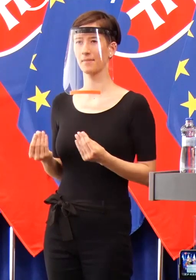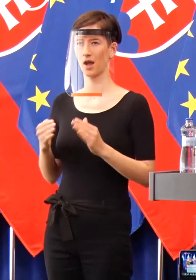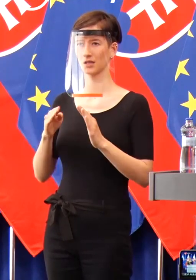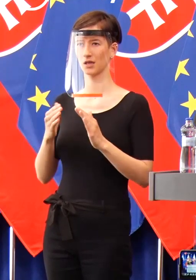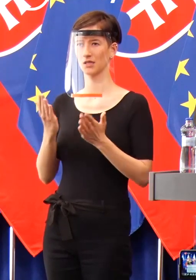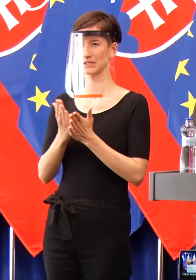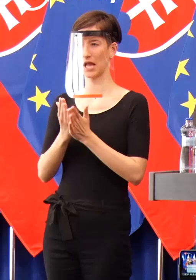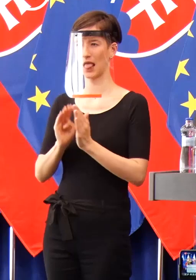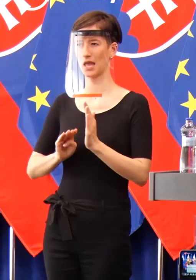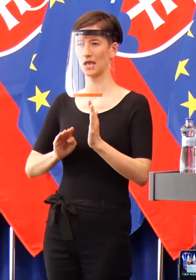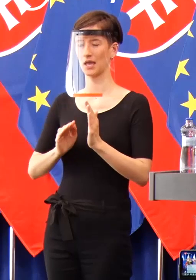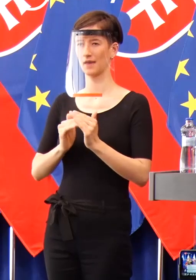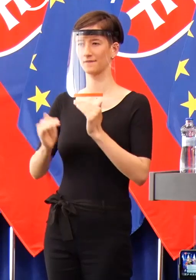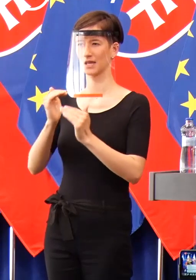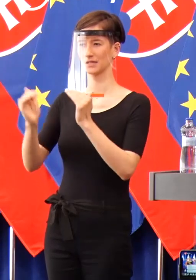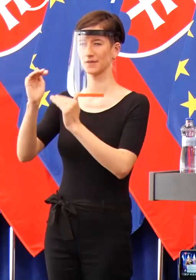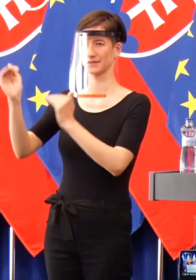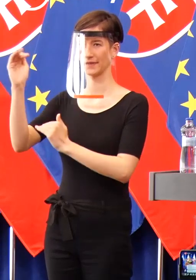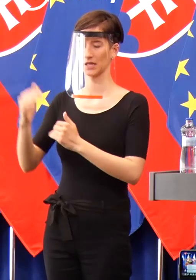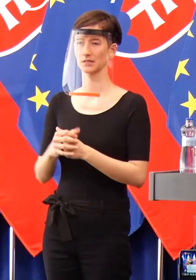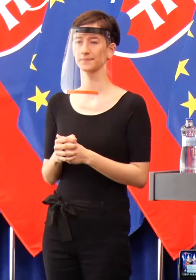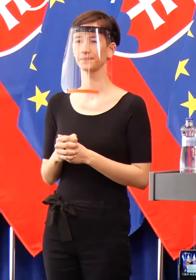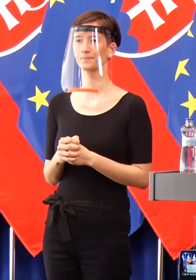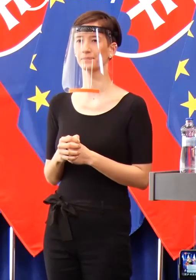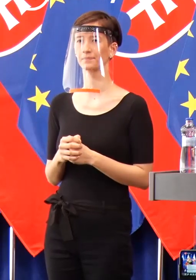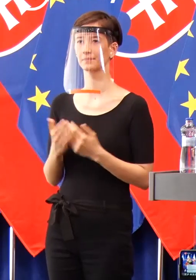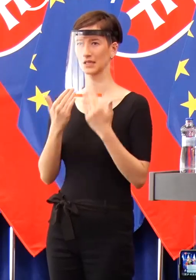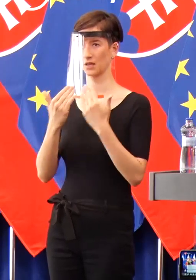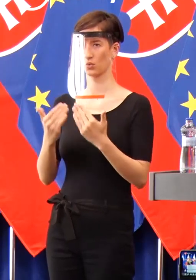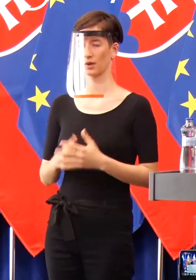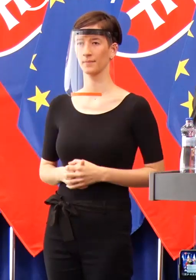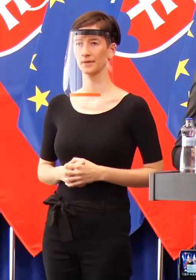považíme za veľký úspech, takže sme zabránili tomuto šíreniu. Ďakujem.